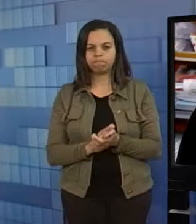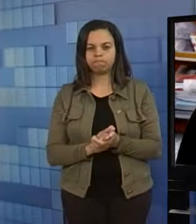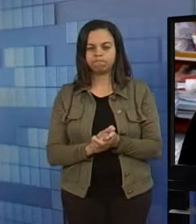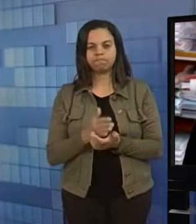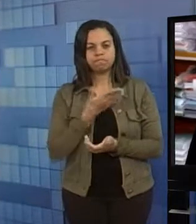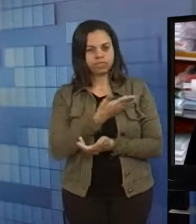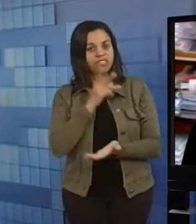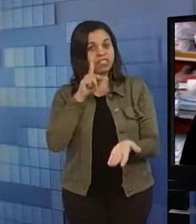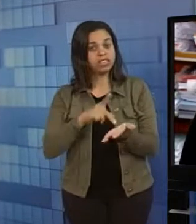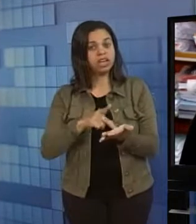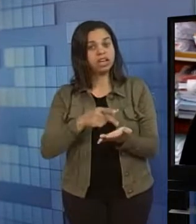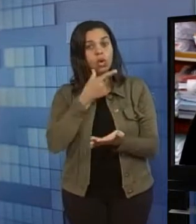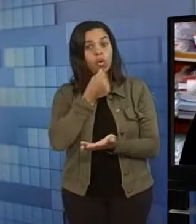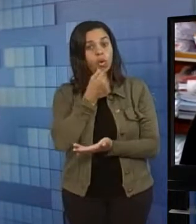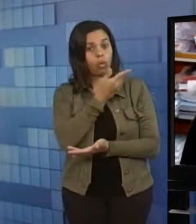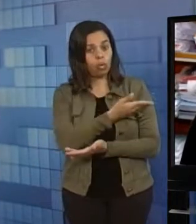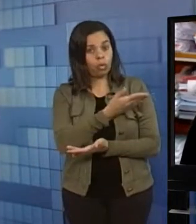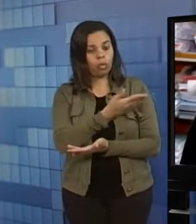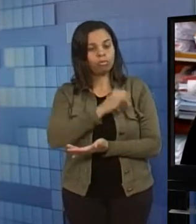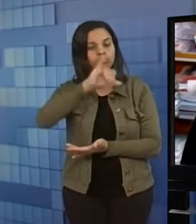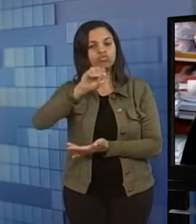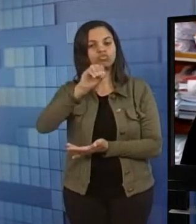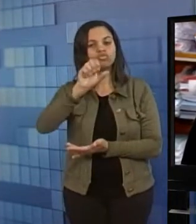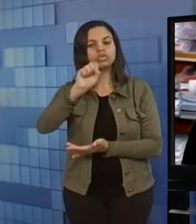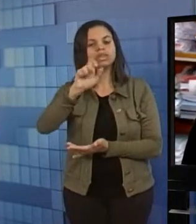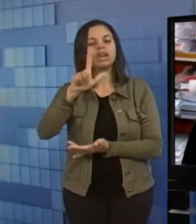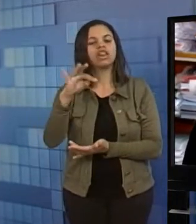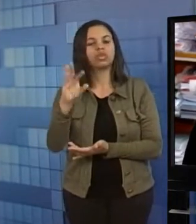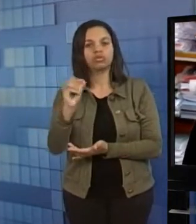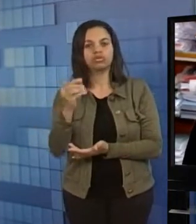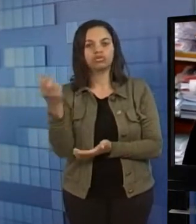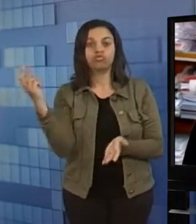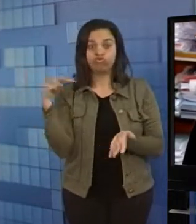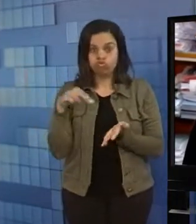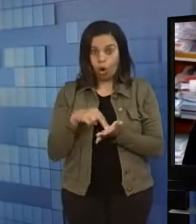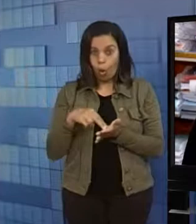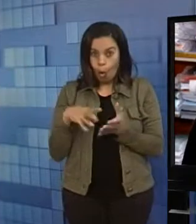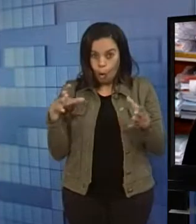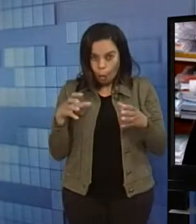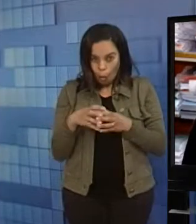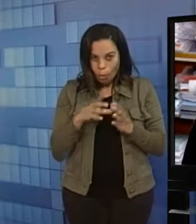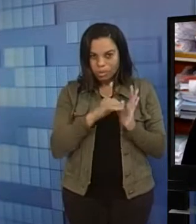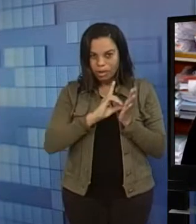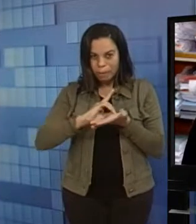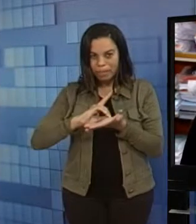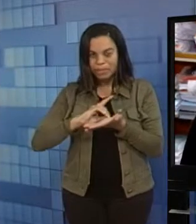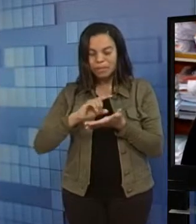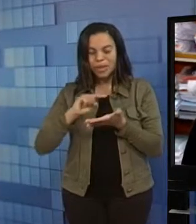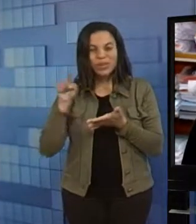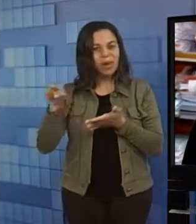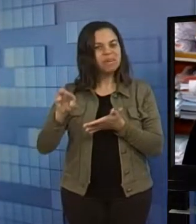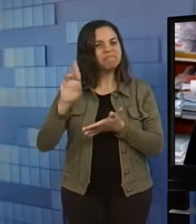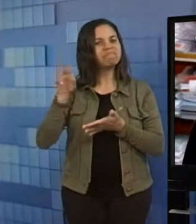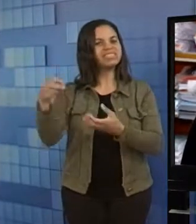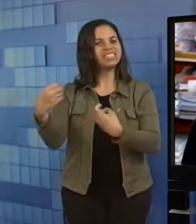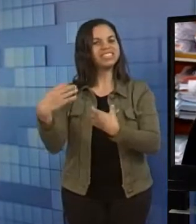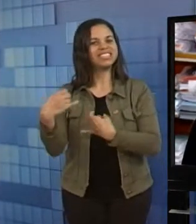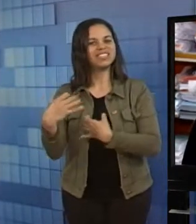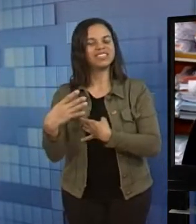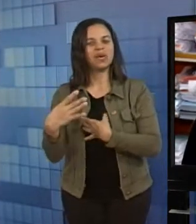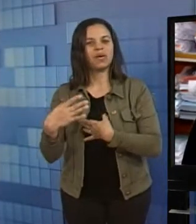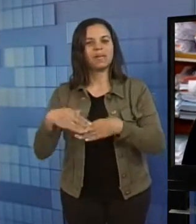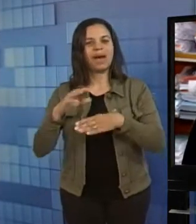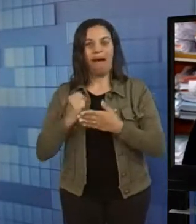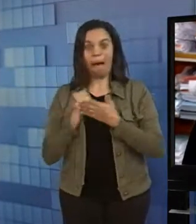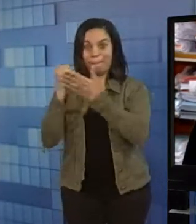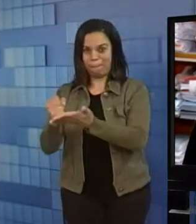Joselito veio mais para ensinar ao núcleo do que para receber o apoio do núcleo, e quando eu falo núcleo,